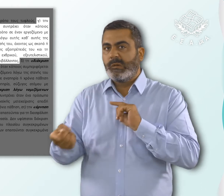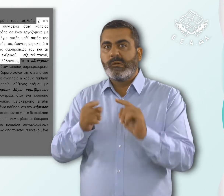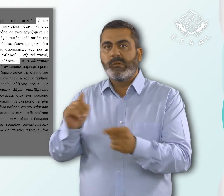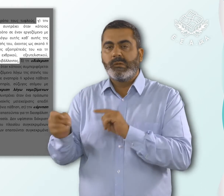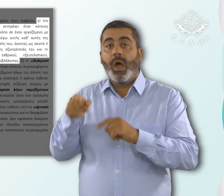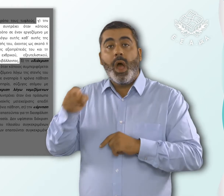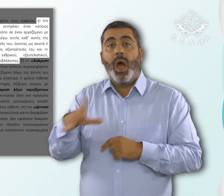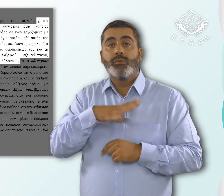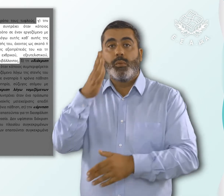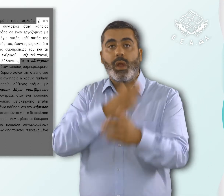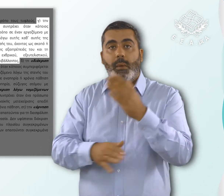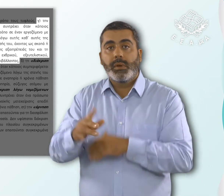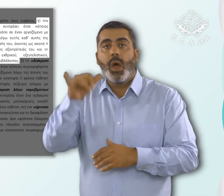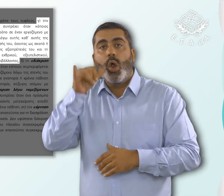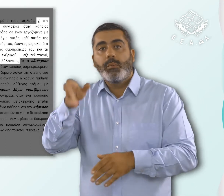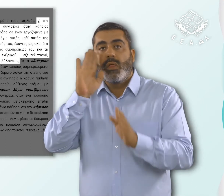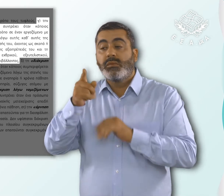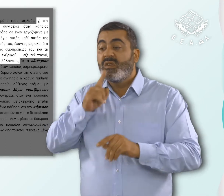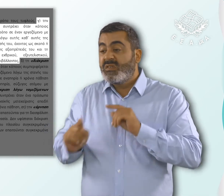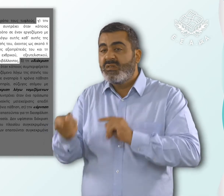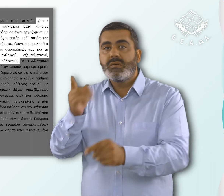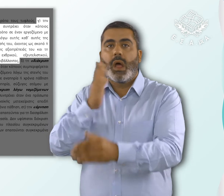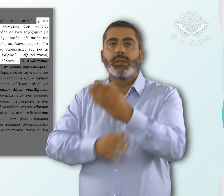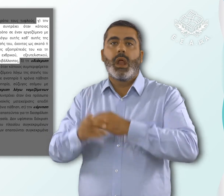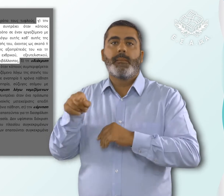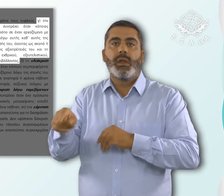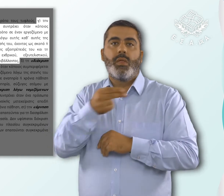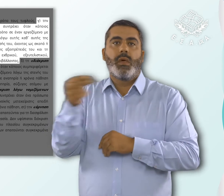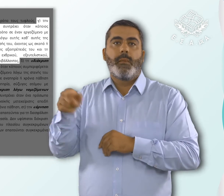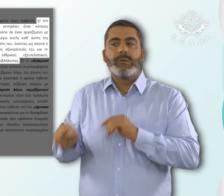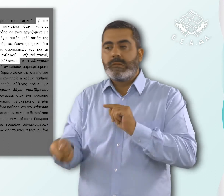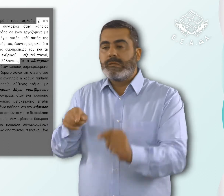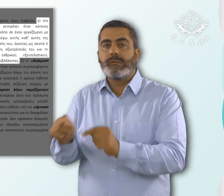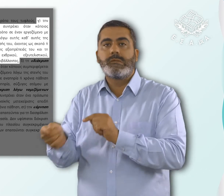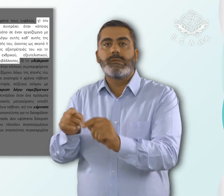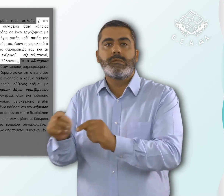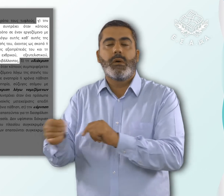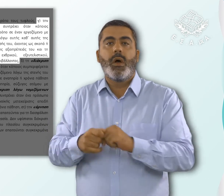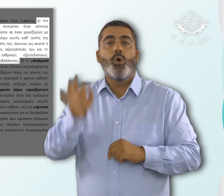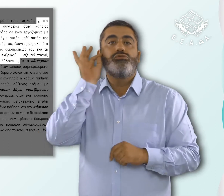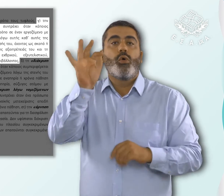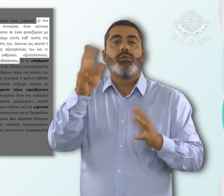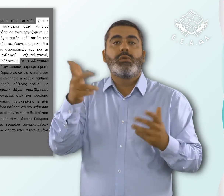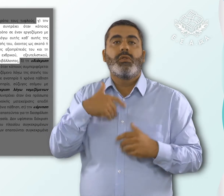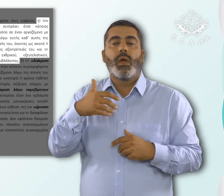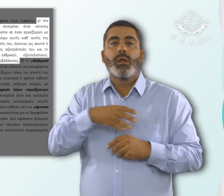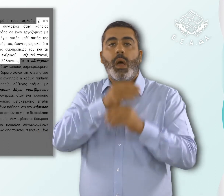αναπηρία ή χρόνια πάθηση λόγω αυτής καθ' αυτής της αναπηρίας του ή χρόνιας πάθησης του, έχοντας ως σκοπό ή αποτέλεσμα την